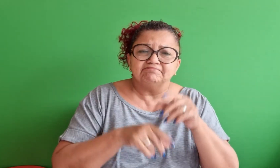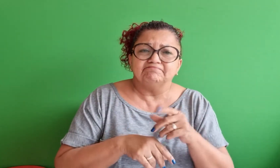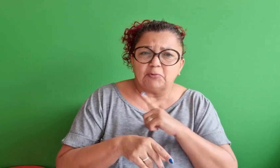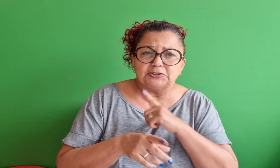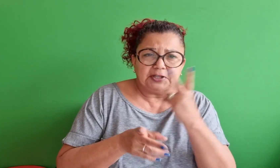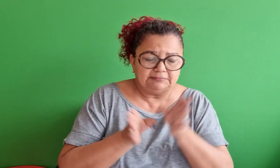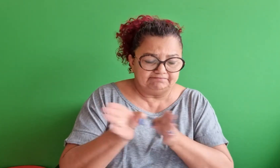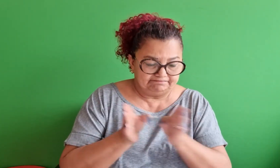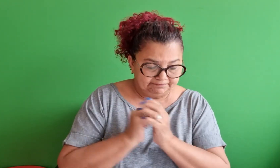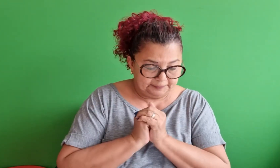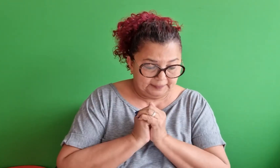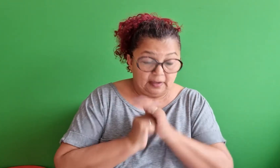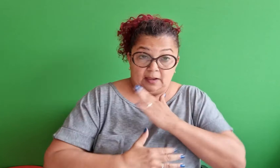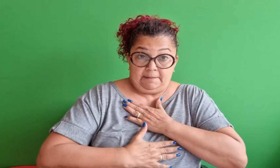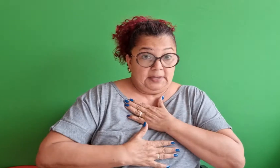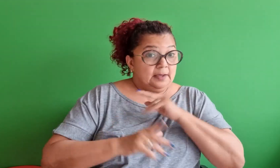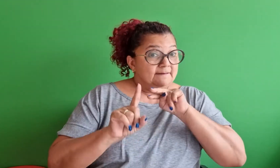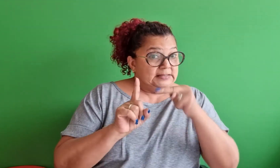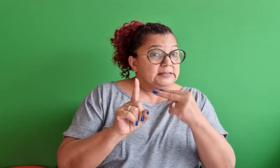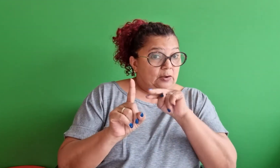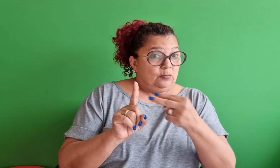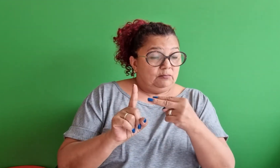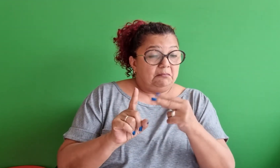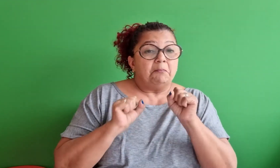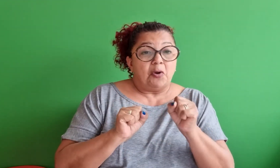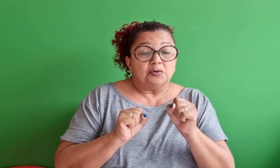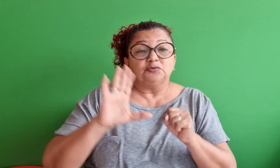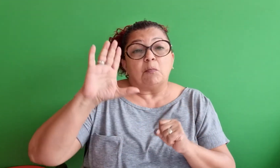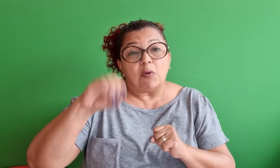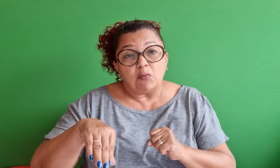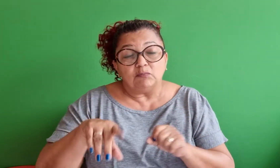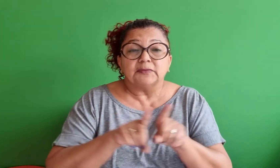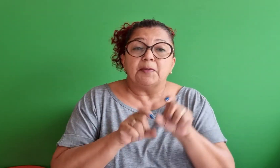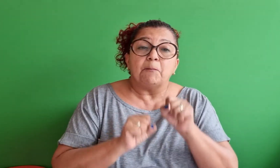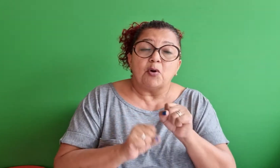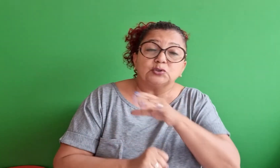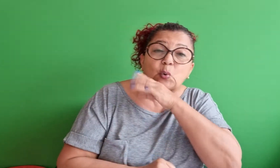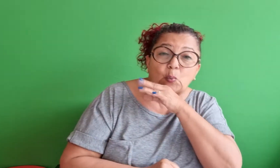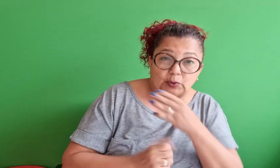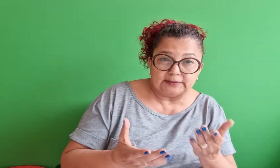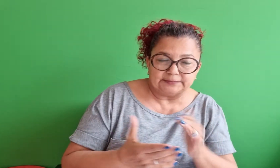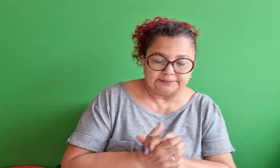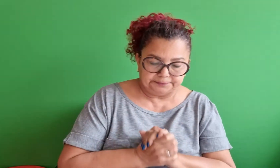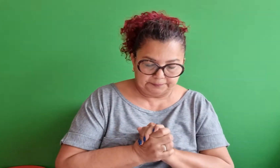pode ter duas expressões. na minha visão, pode ser boa, pode ser ruim.